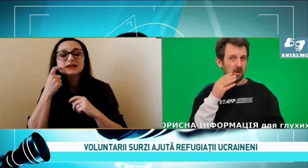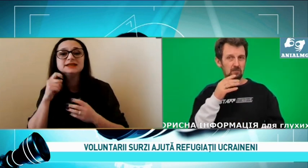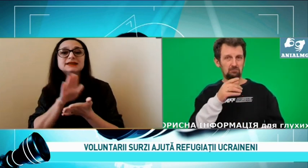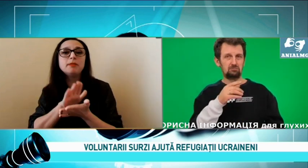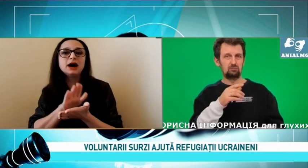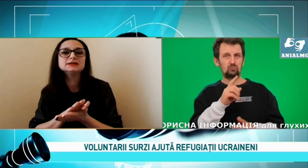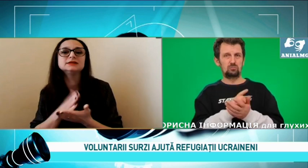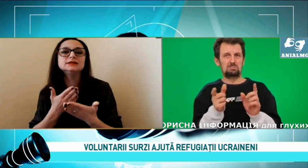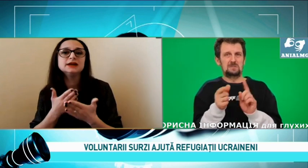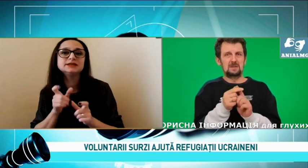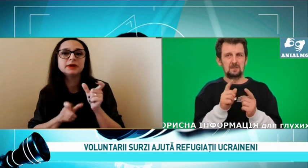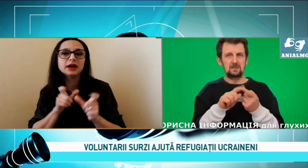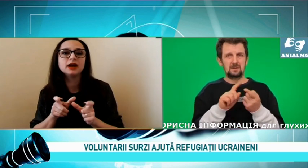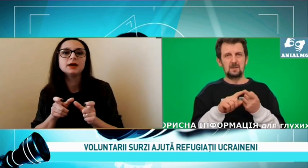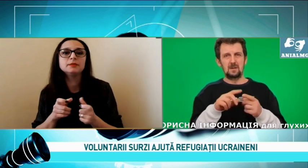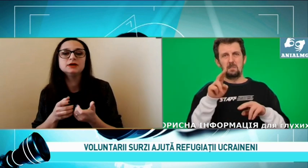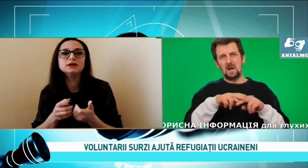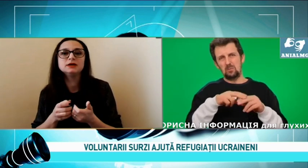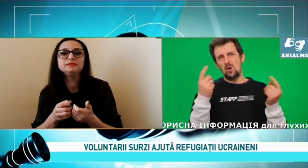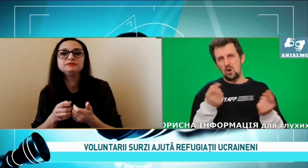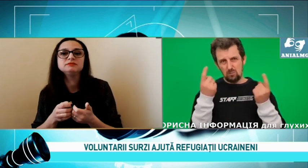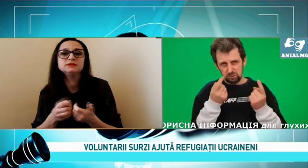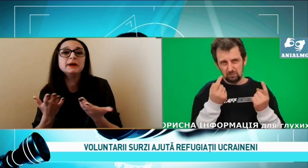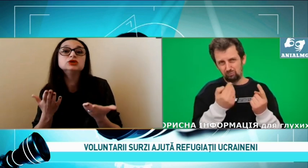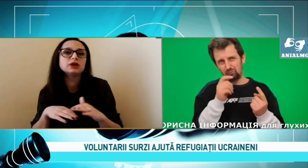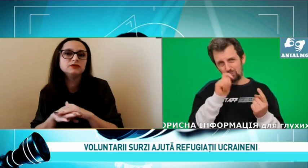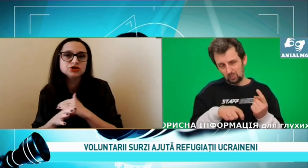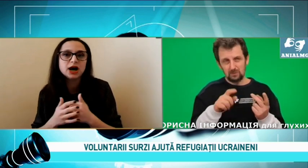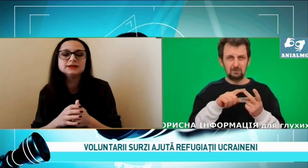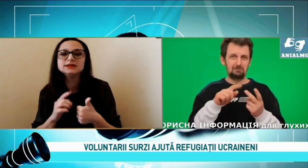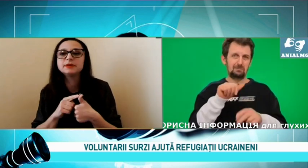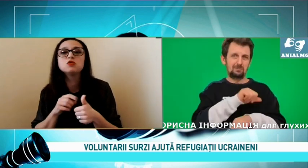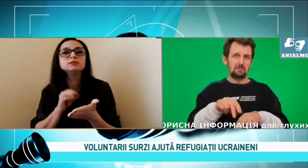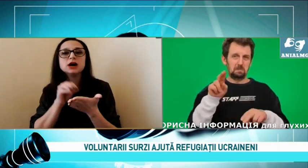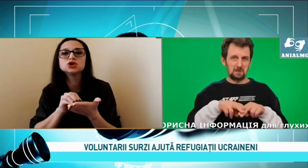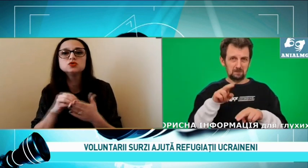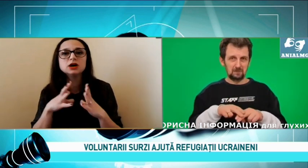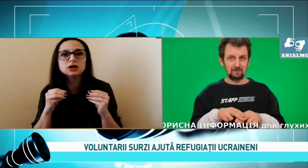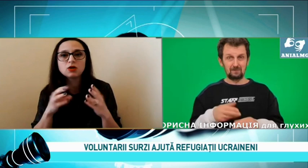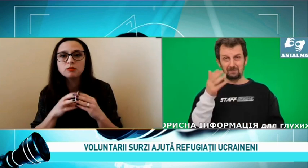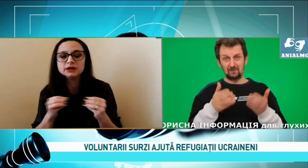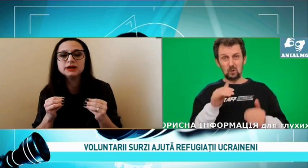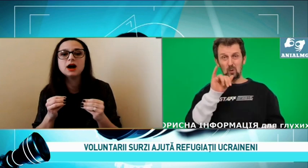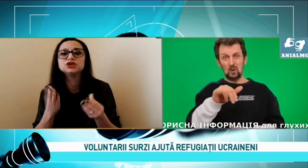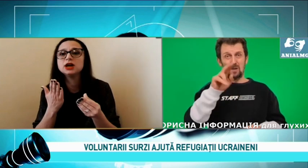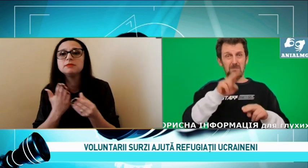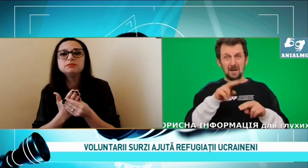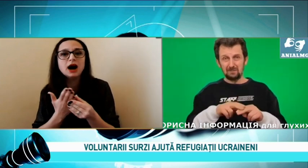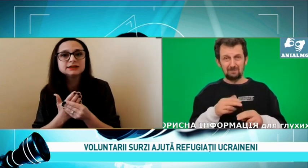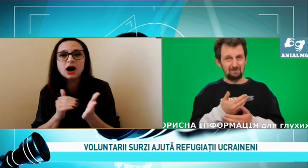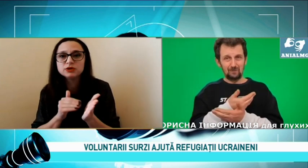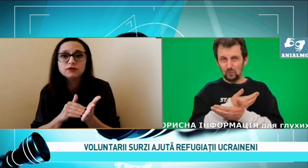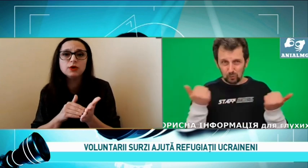Informații de bază Despre Pentru refugiați Despre cum să ajungă România Ce